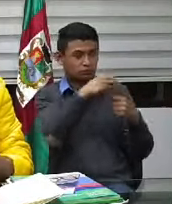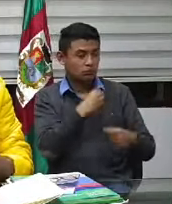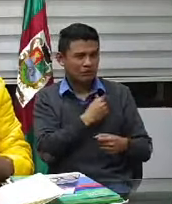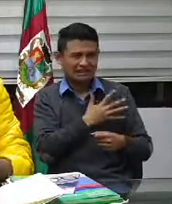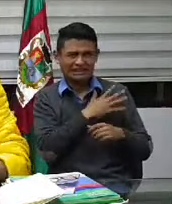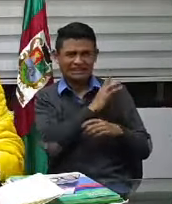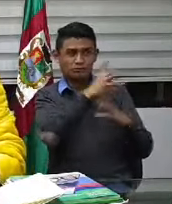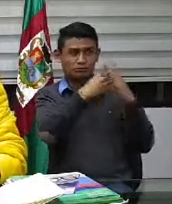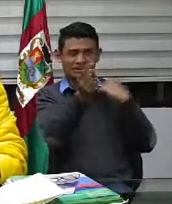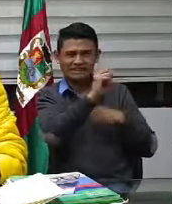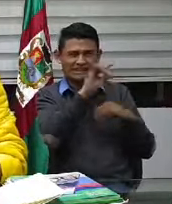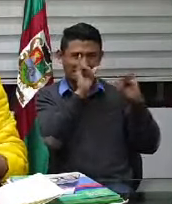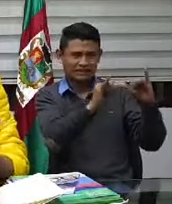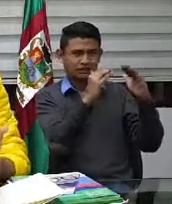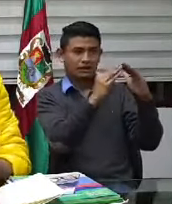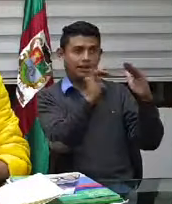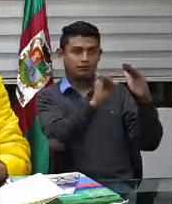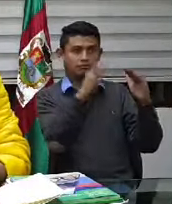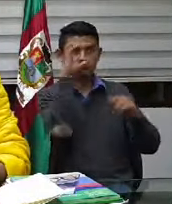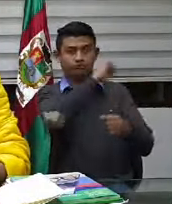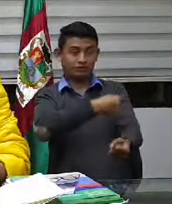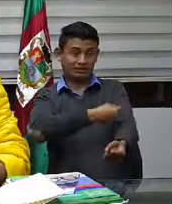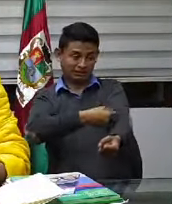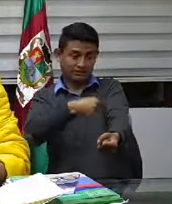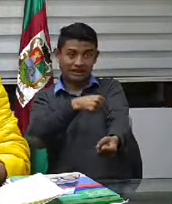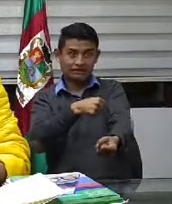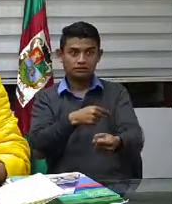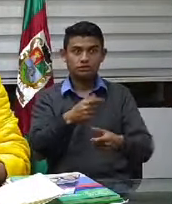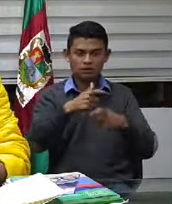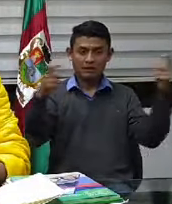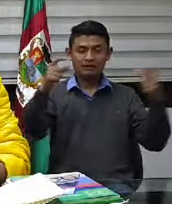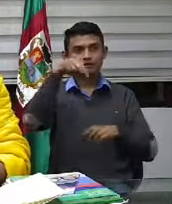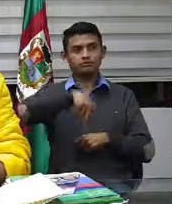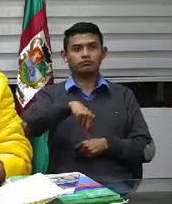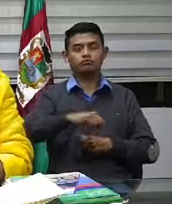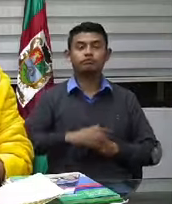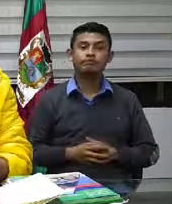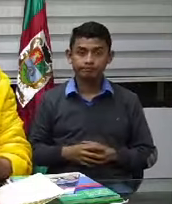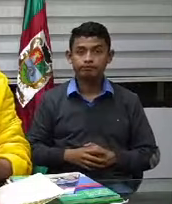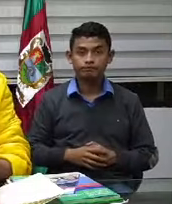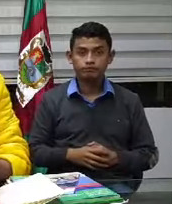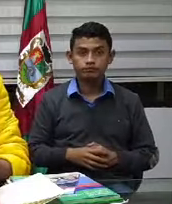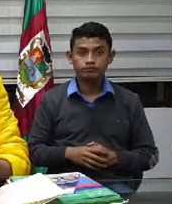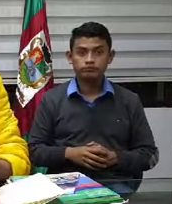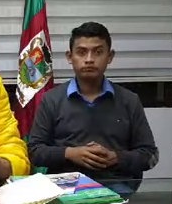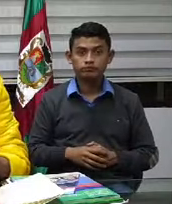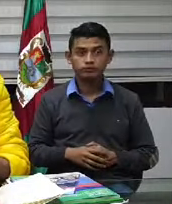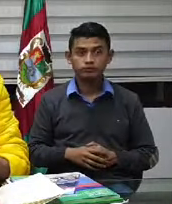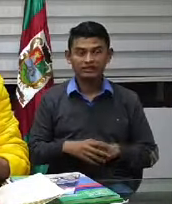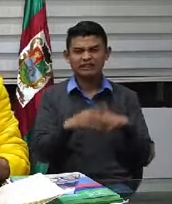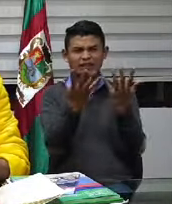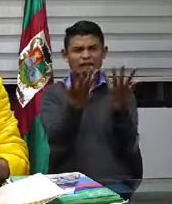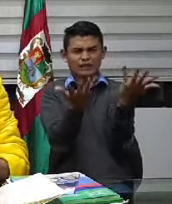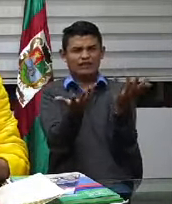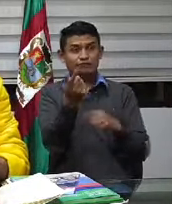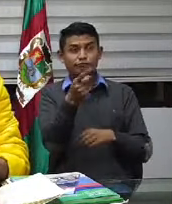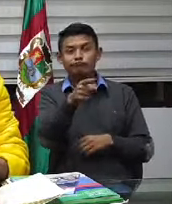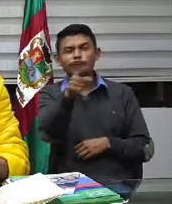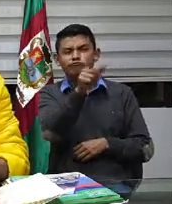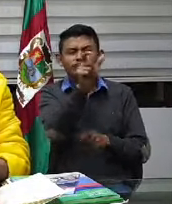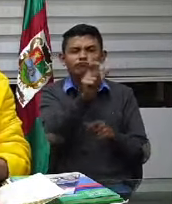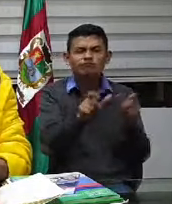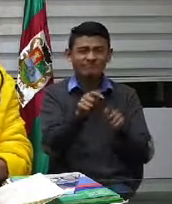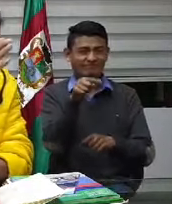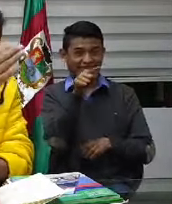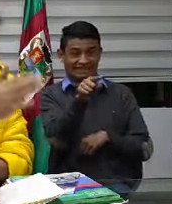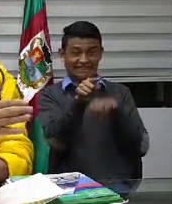ese es el objeto de las pruebas por eso hay que masificarles y resulta que también a Diego que salió positivo en su casa entonces que